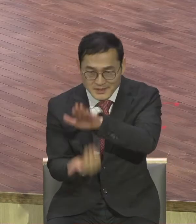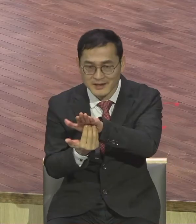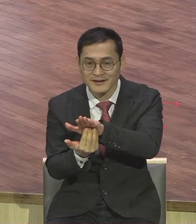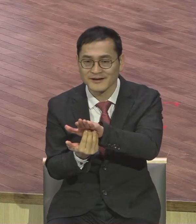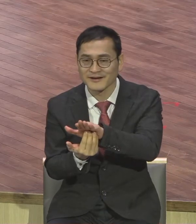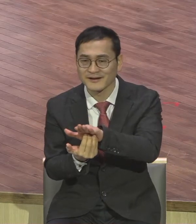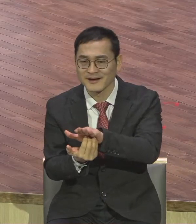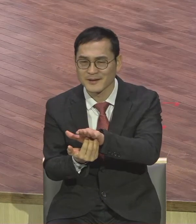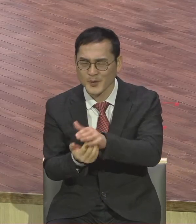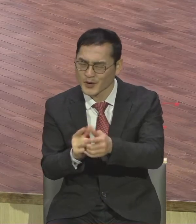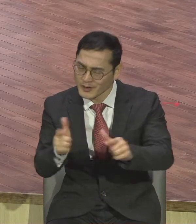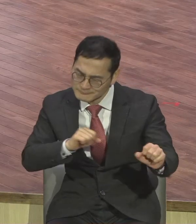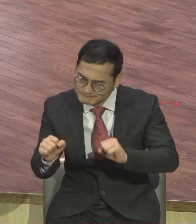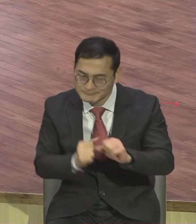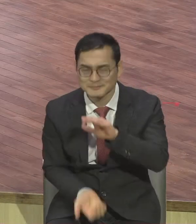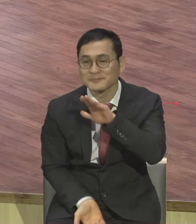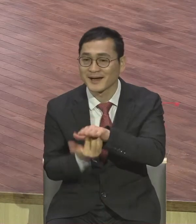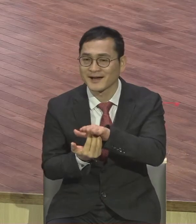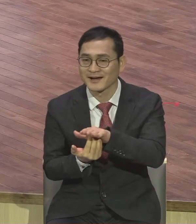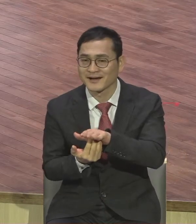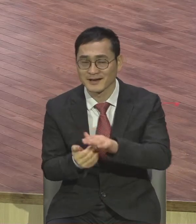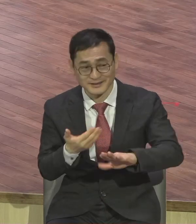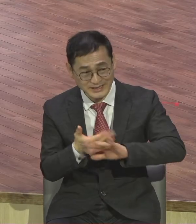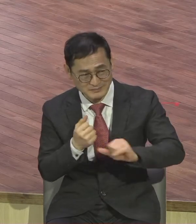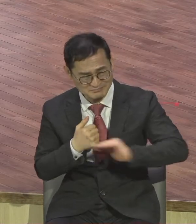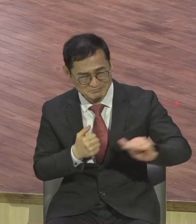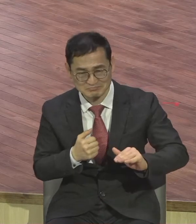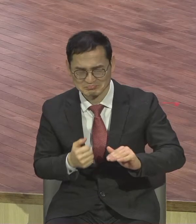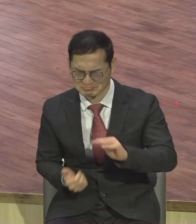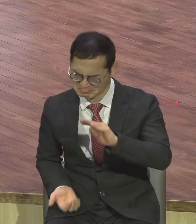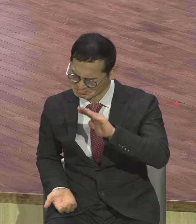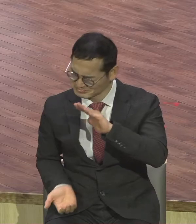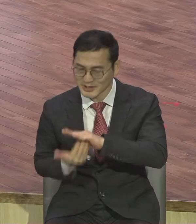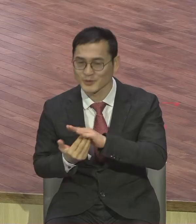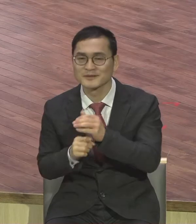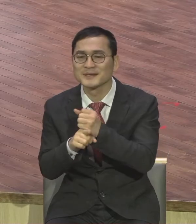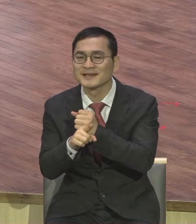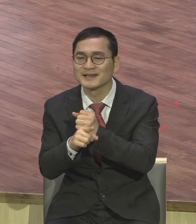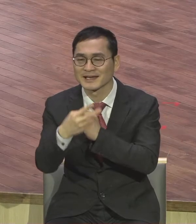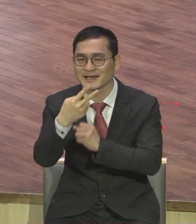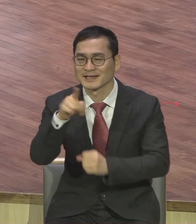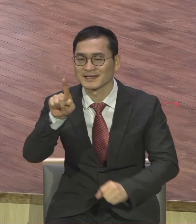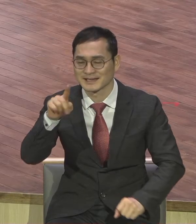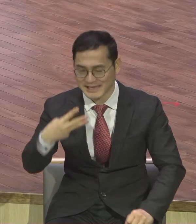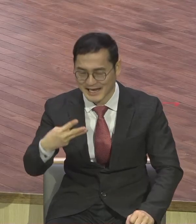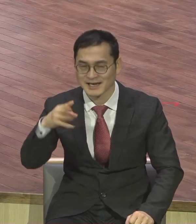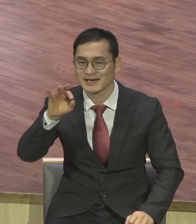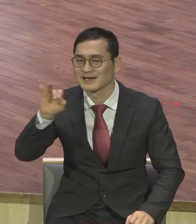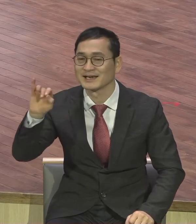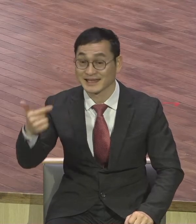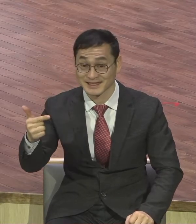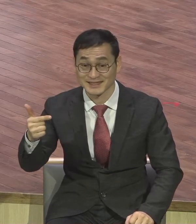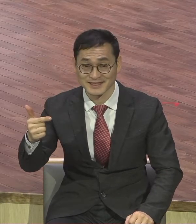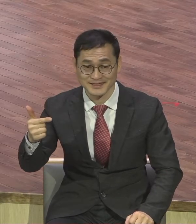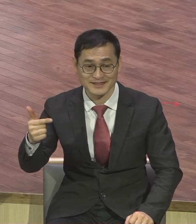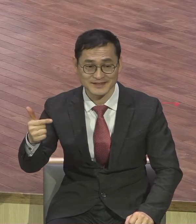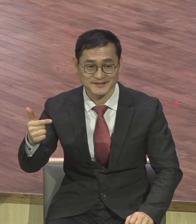달인들은 남발히 뛰어난 역량을 가진 사람 쉽게 설명하면 어떤